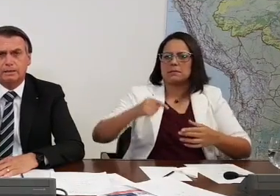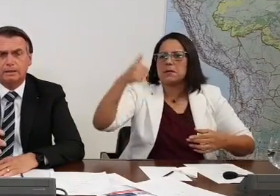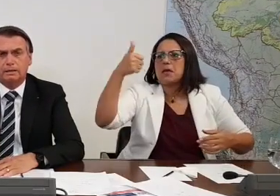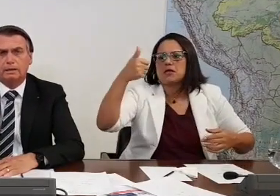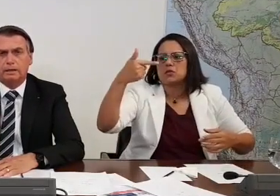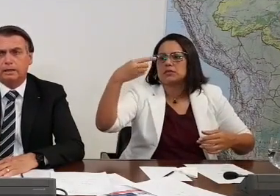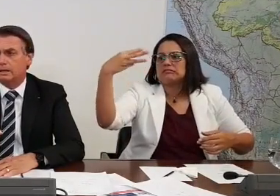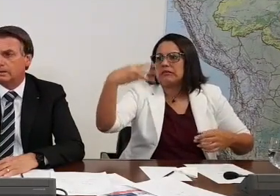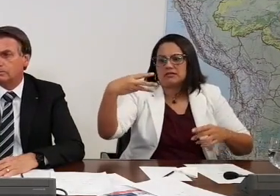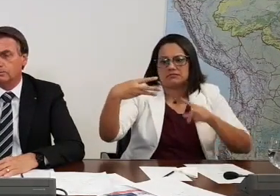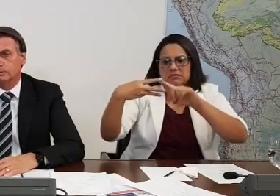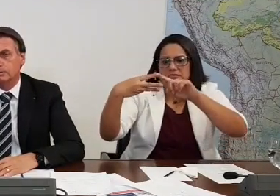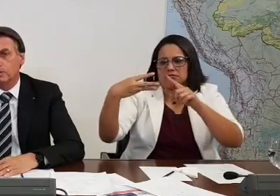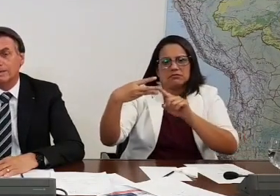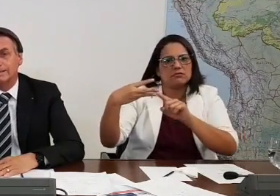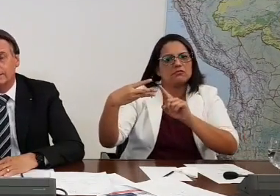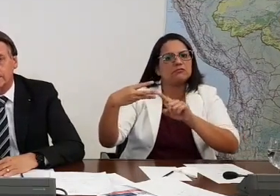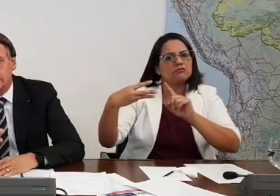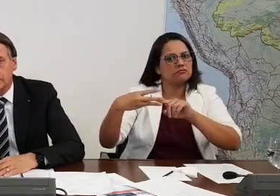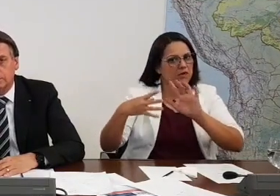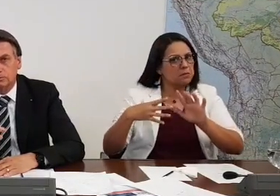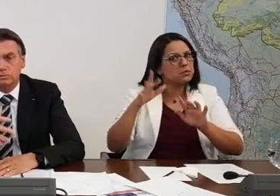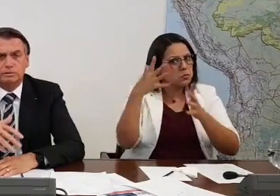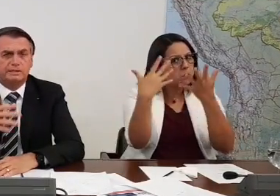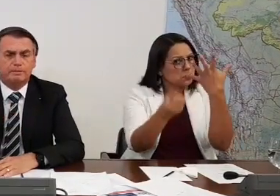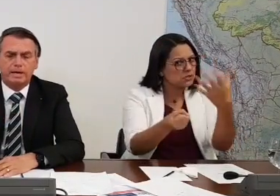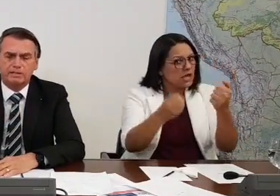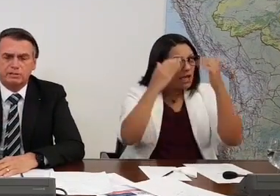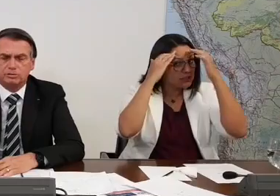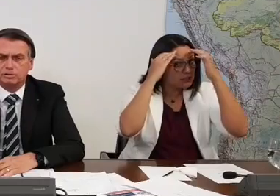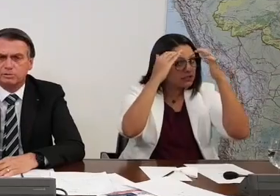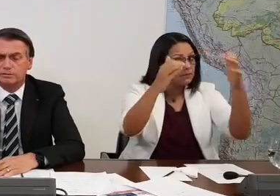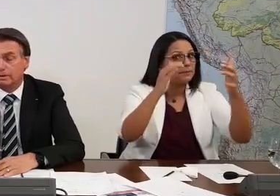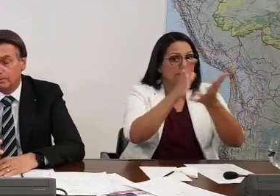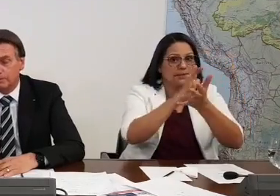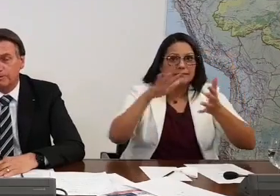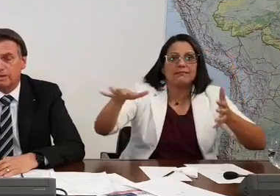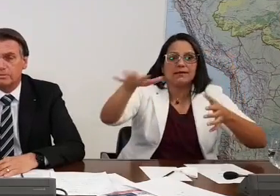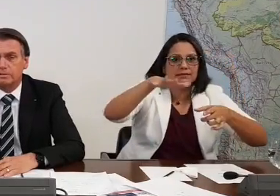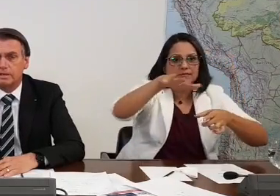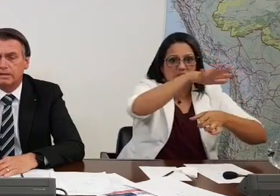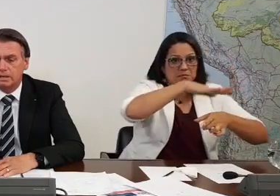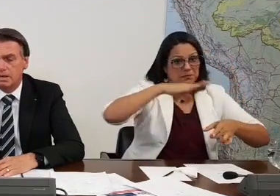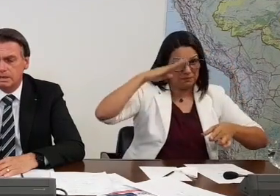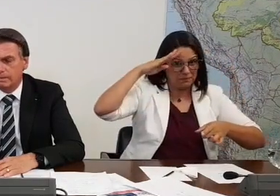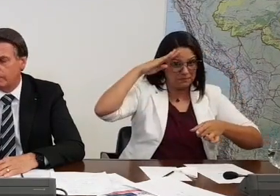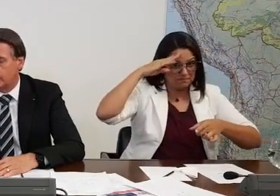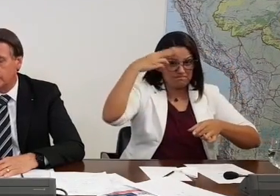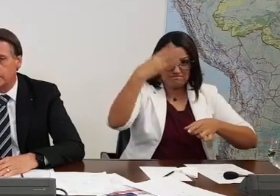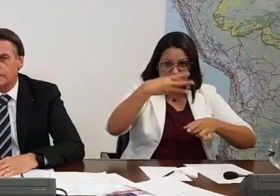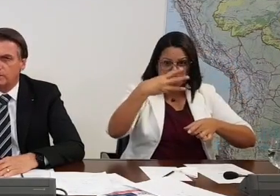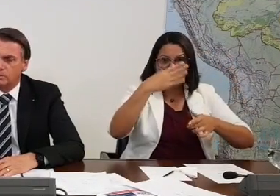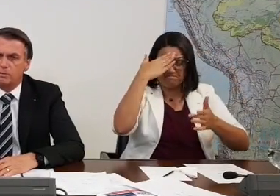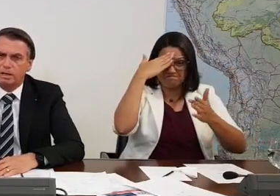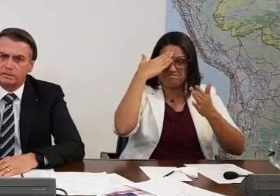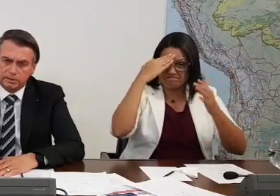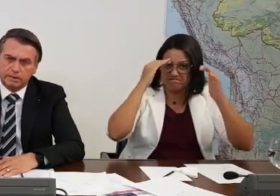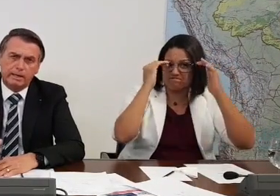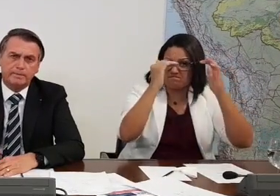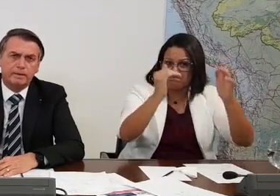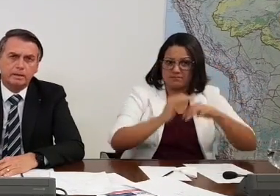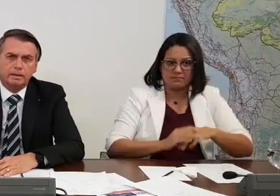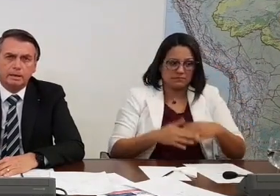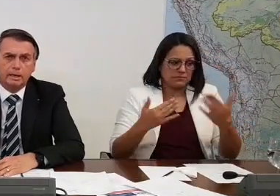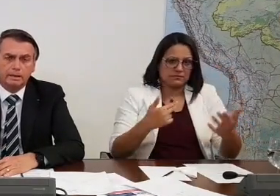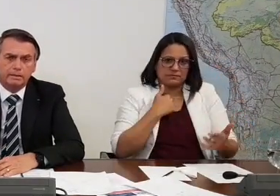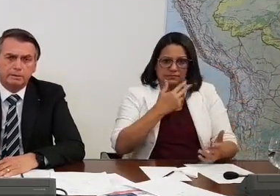lugar como de maior aceitação junto às demais instituições. Fica muito feliz com isso aí. Mas não podemos esquecer nossos colegas que